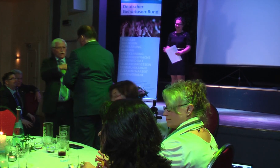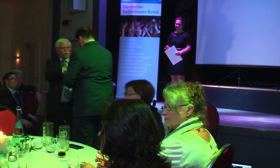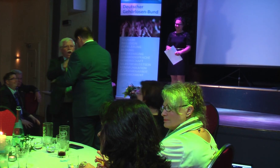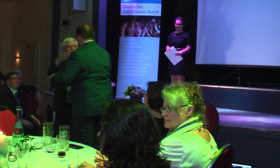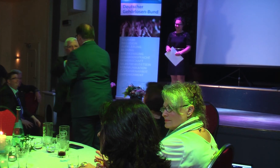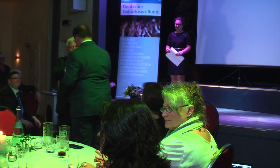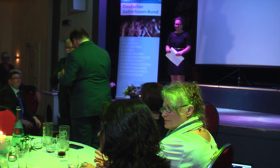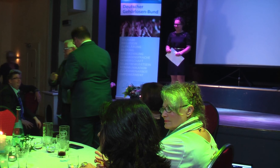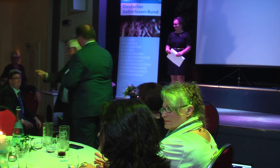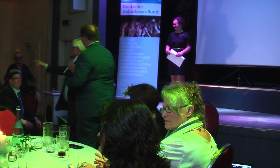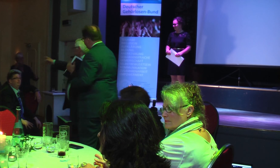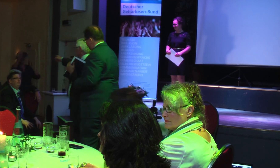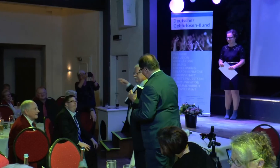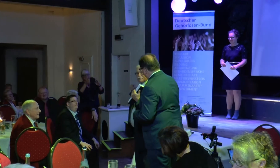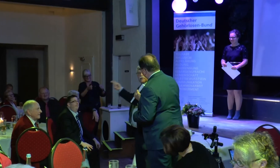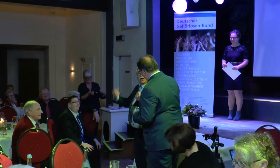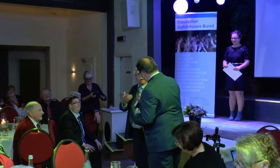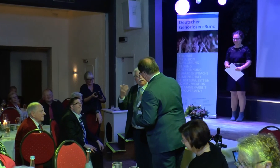Da steht alles drin von der Gehirnsbewegung.